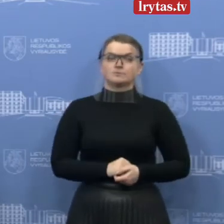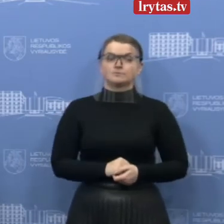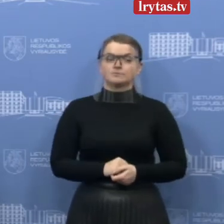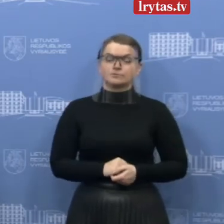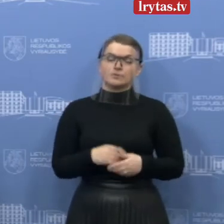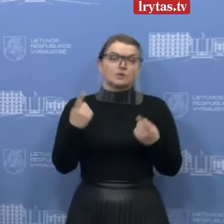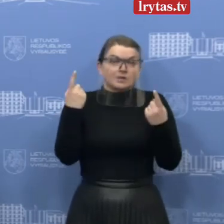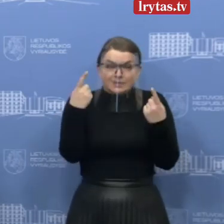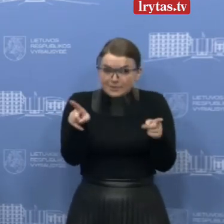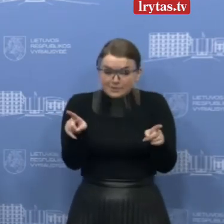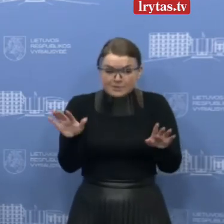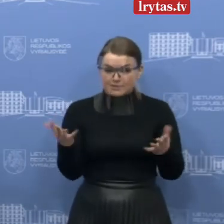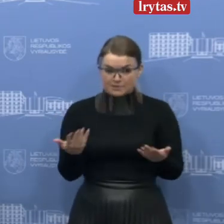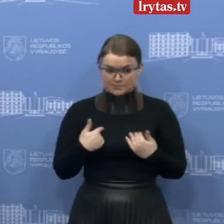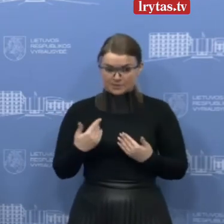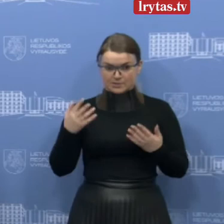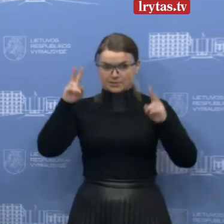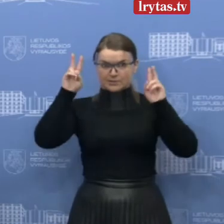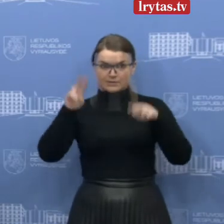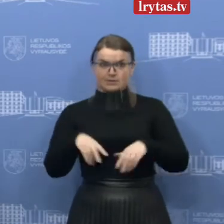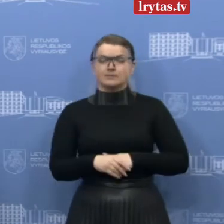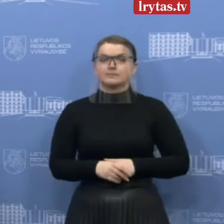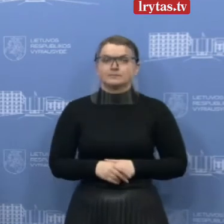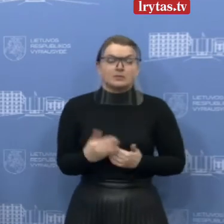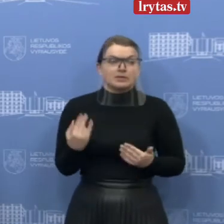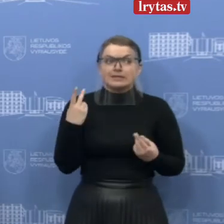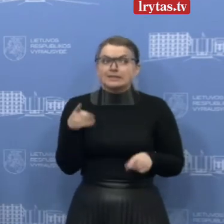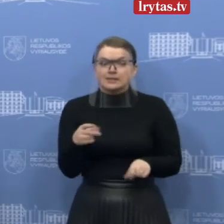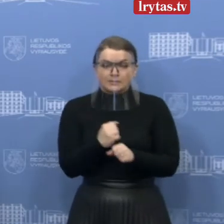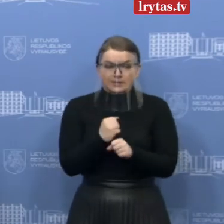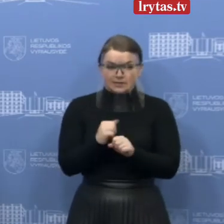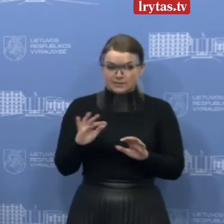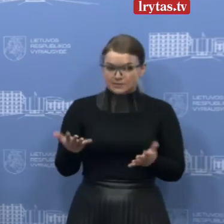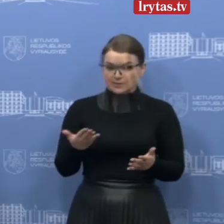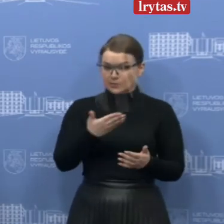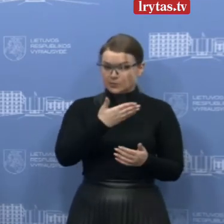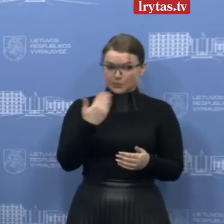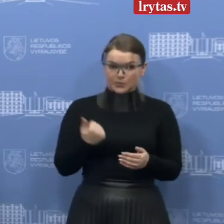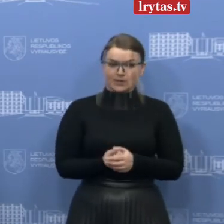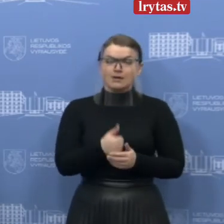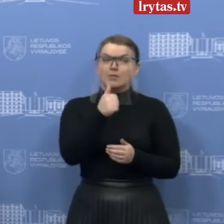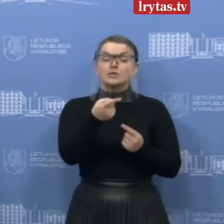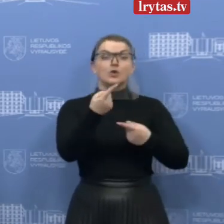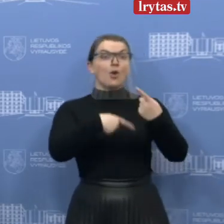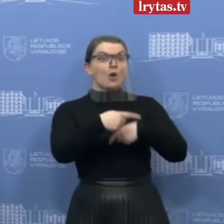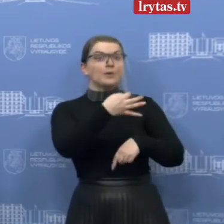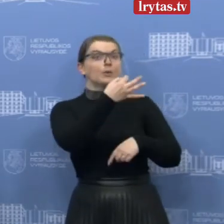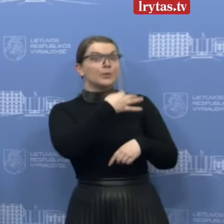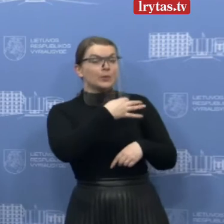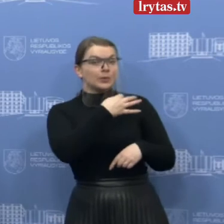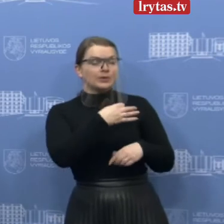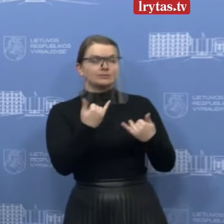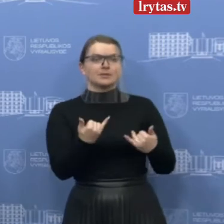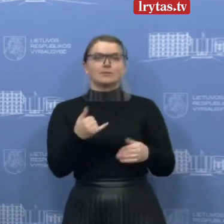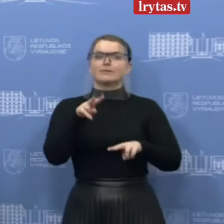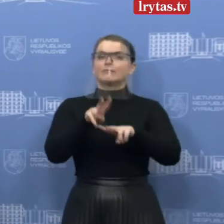Kitų sprendimų miestės ties sakant šiandien nelabai ir turime, nes išlikusių, tie, kurie dar negryžo dažniausiai, yra tokiuose,